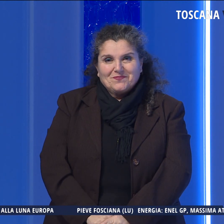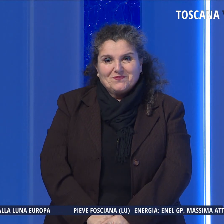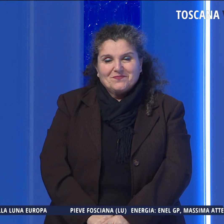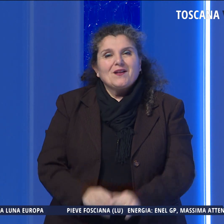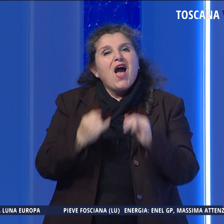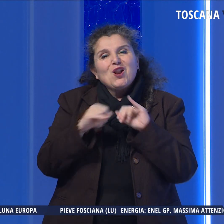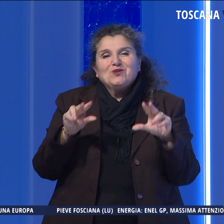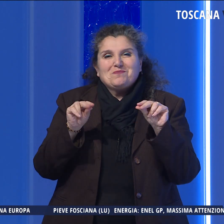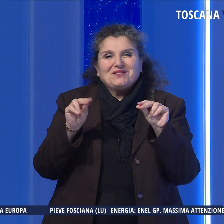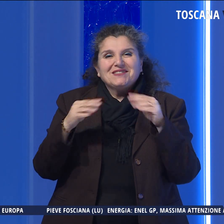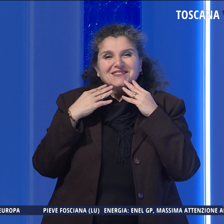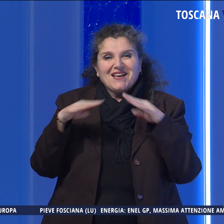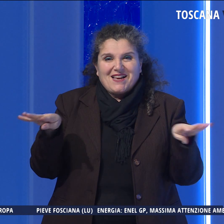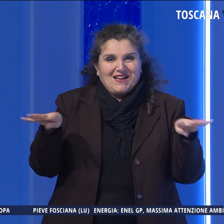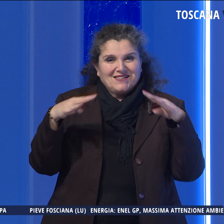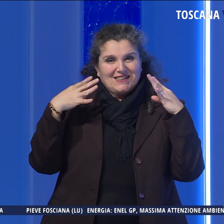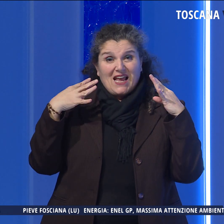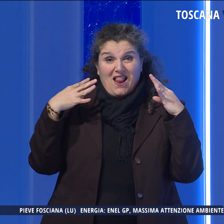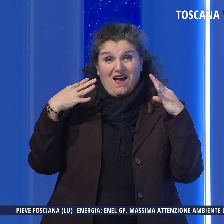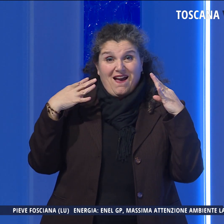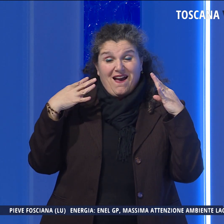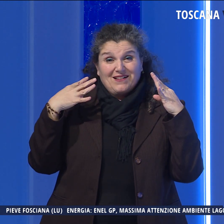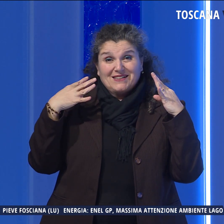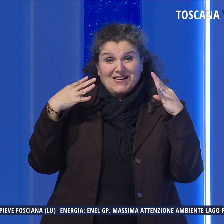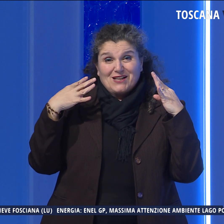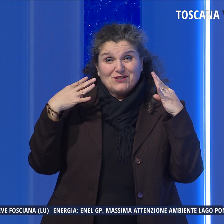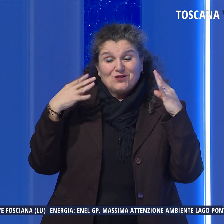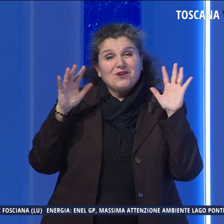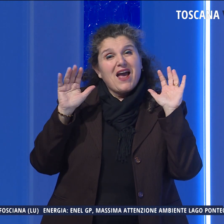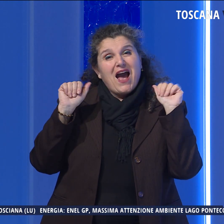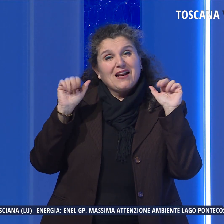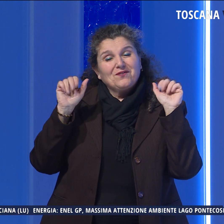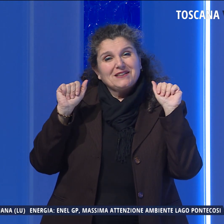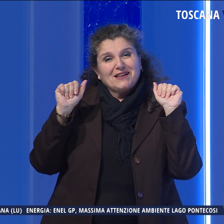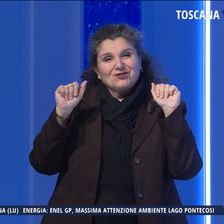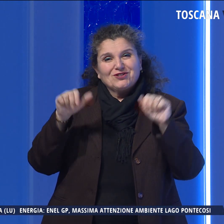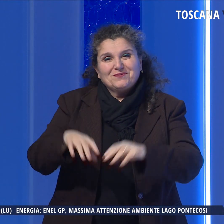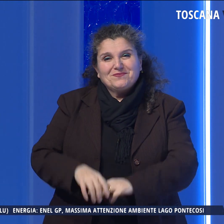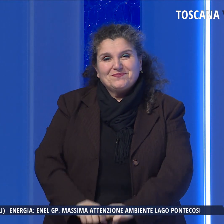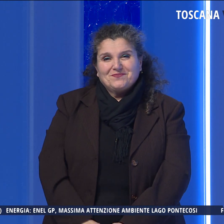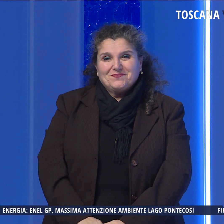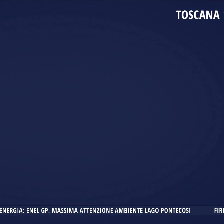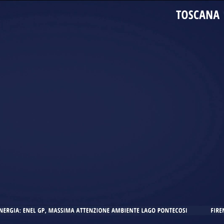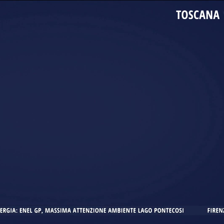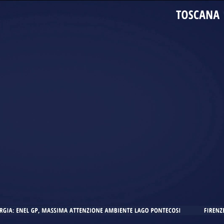Ed è tutto per questa edizione, grazie di essere stati insieme a noi e appuntamento a domani. Arrivederci.